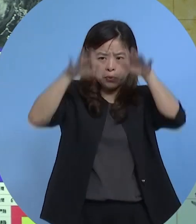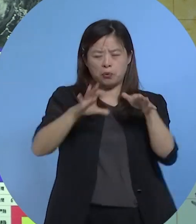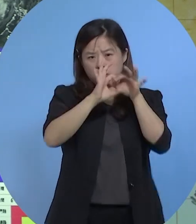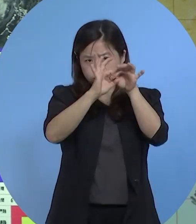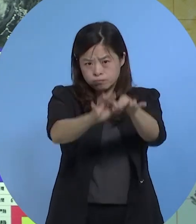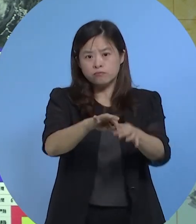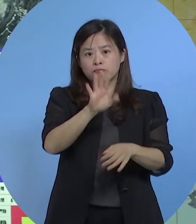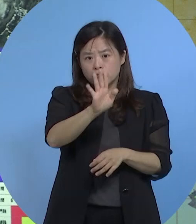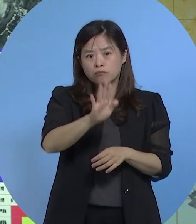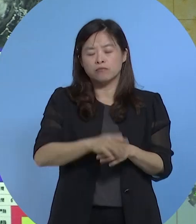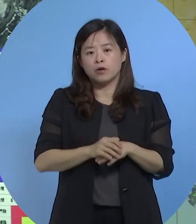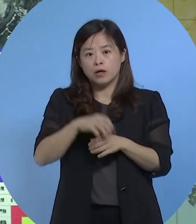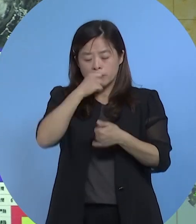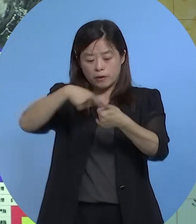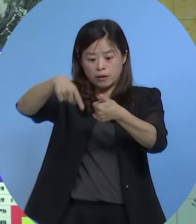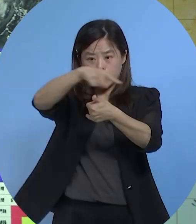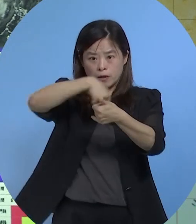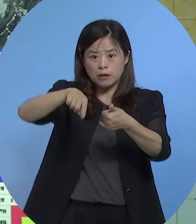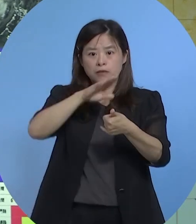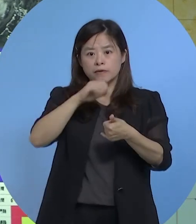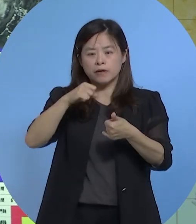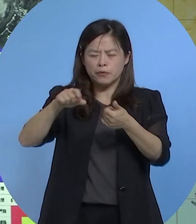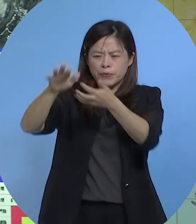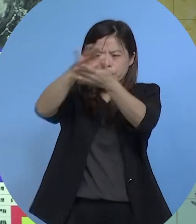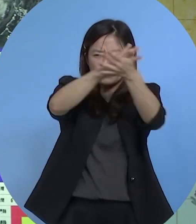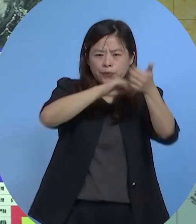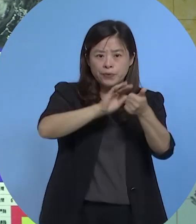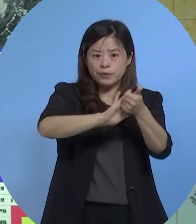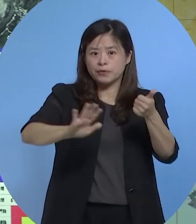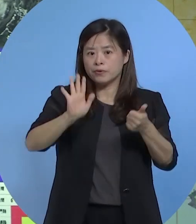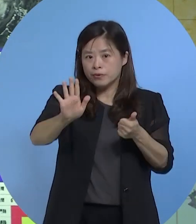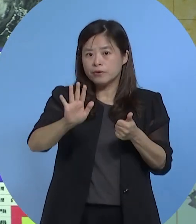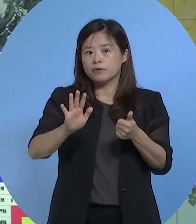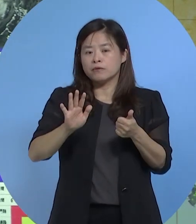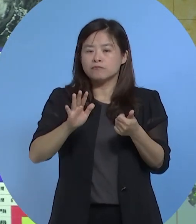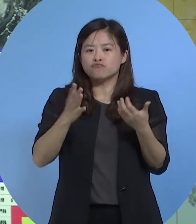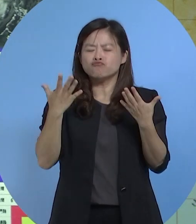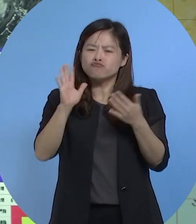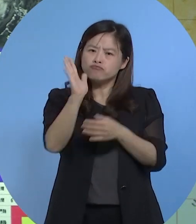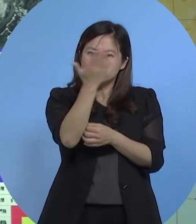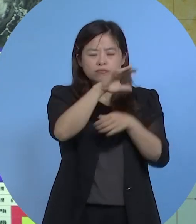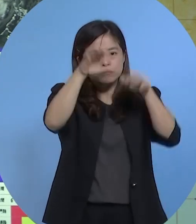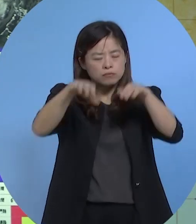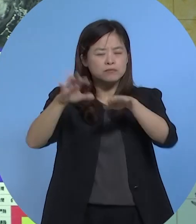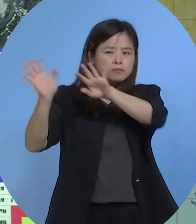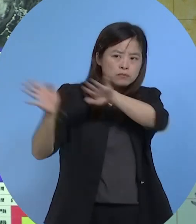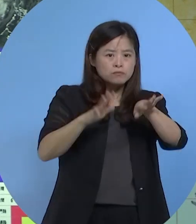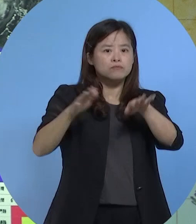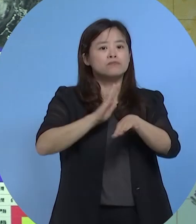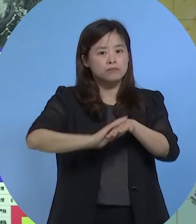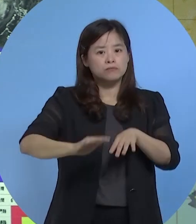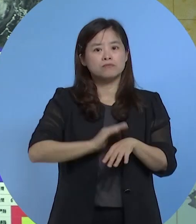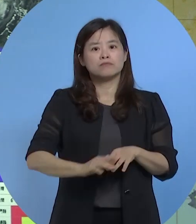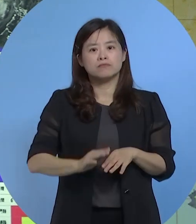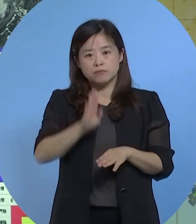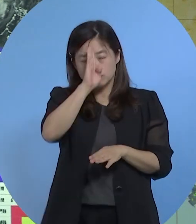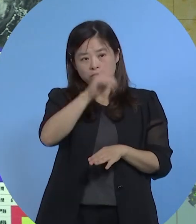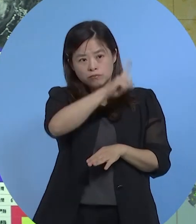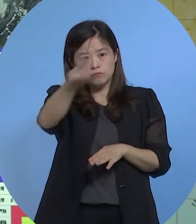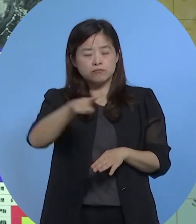持续而在台湾本岛受到台风外围环流的影响还是持续有间歇性的强风跟间歇性的大雨所以请大家这段